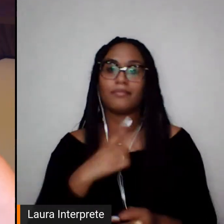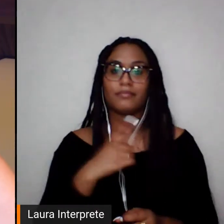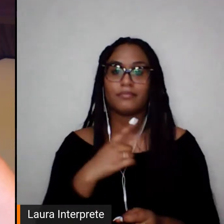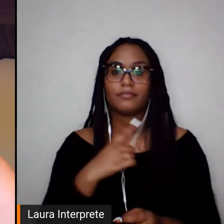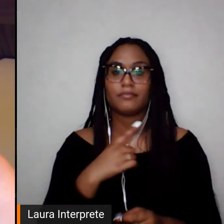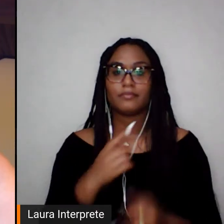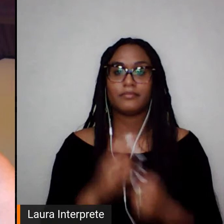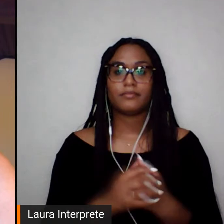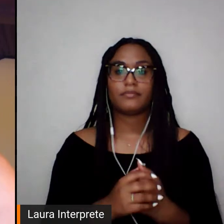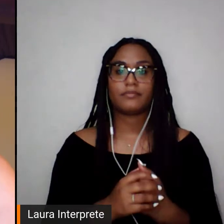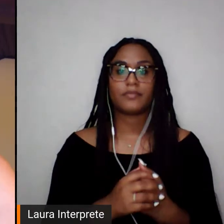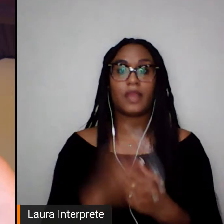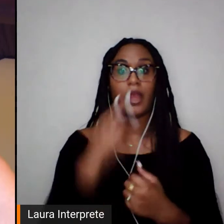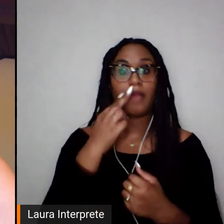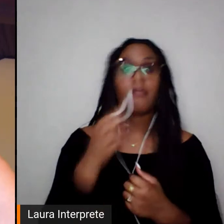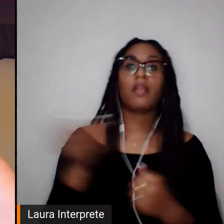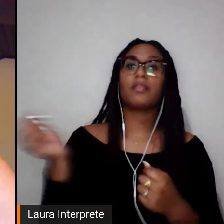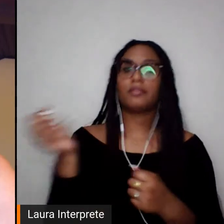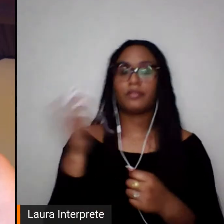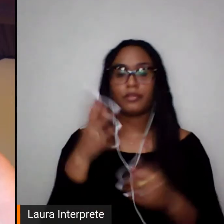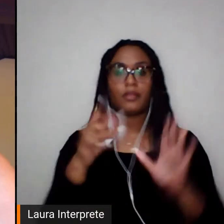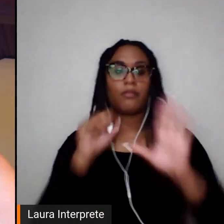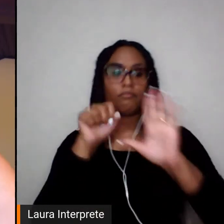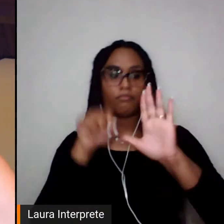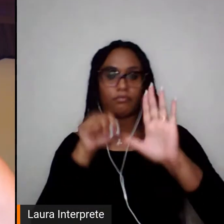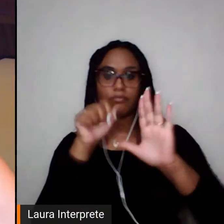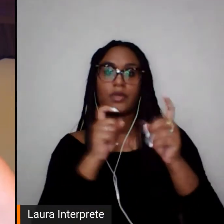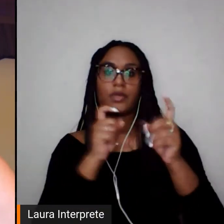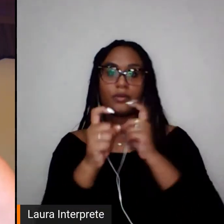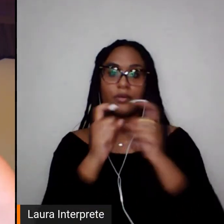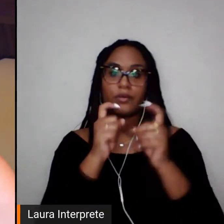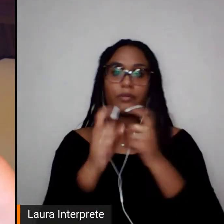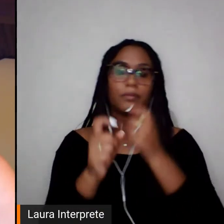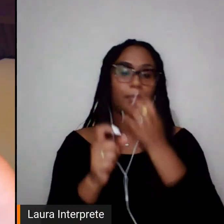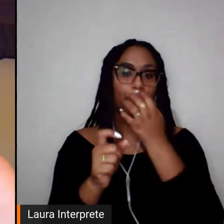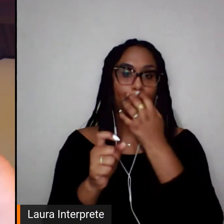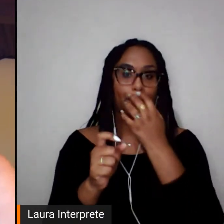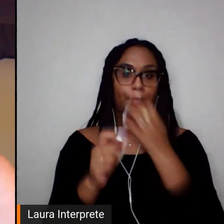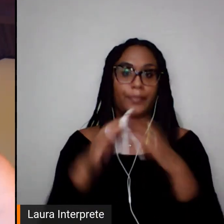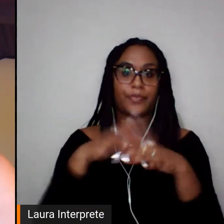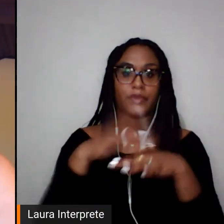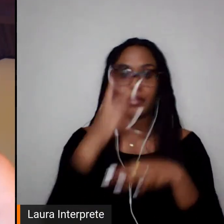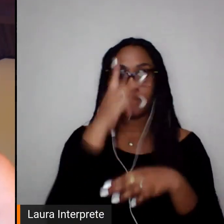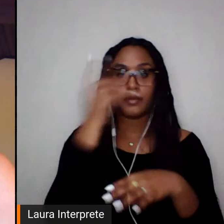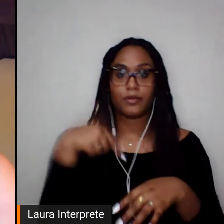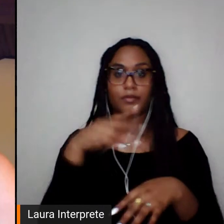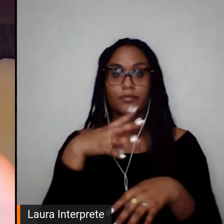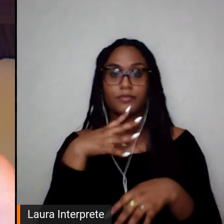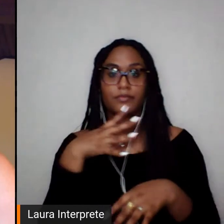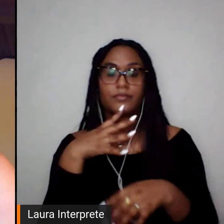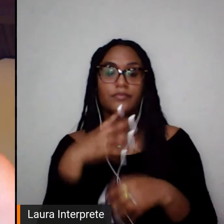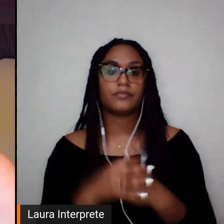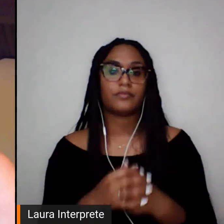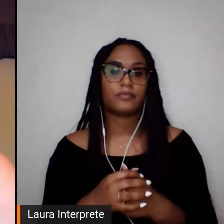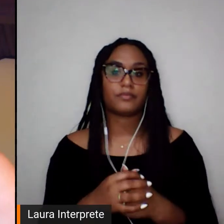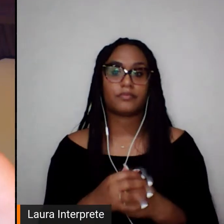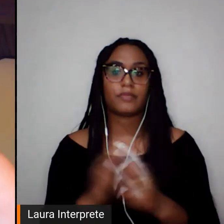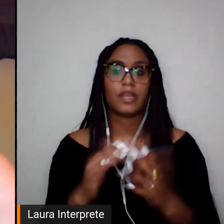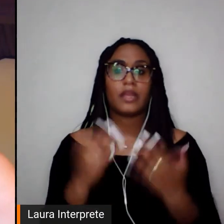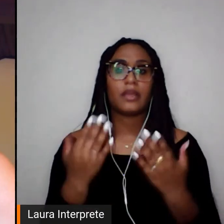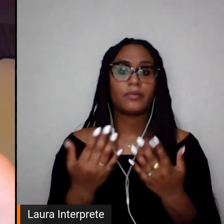novas entrevistas e mais pessoas para nós conhecermos. Então,